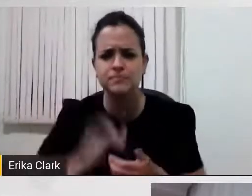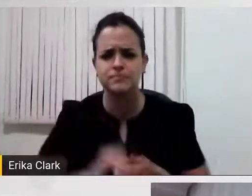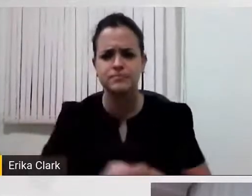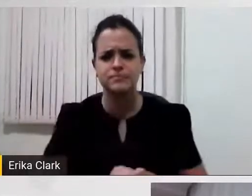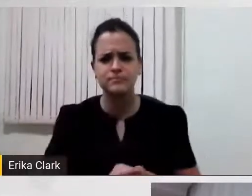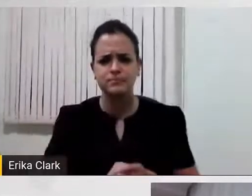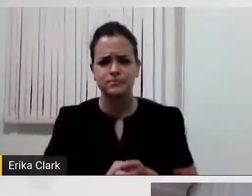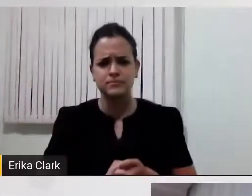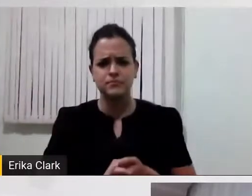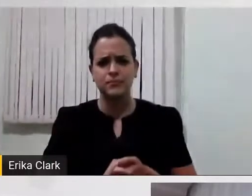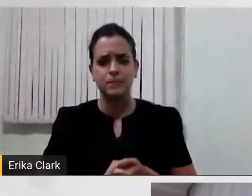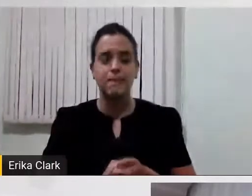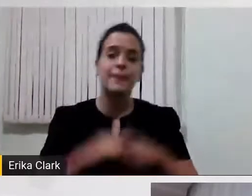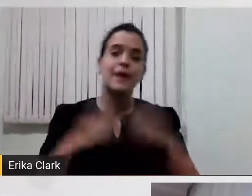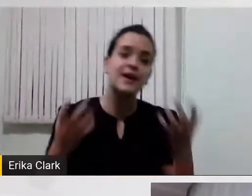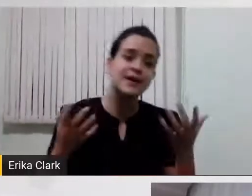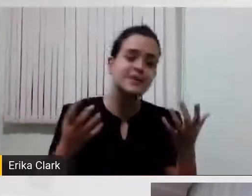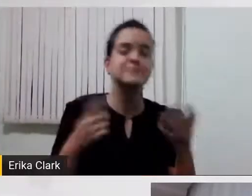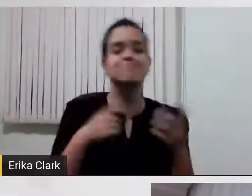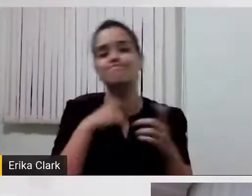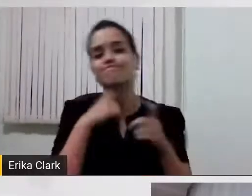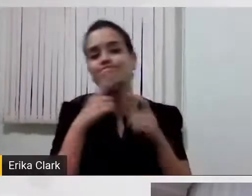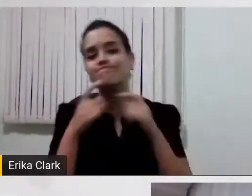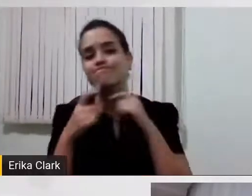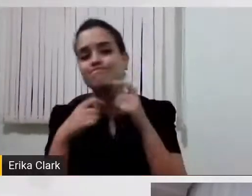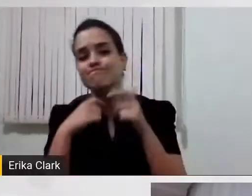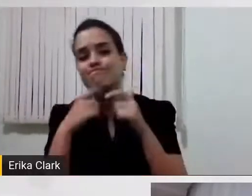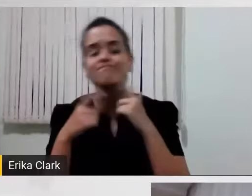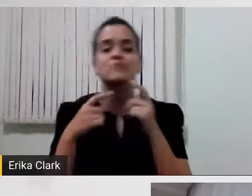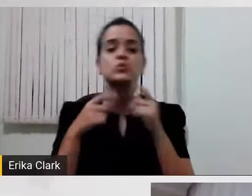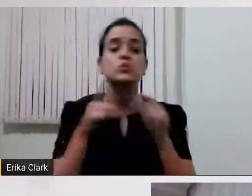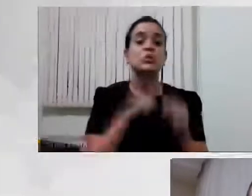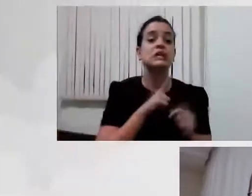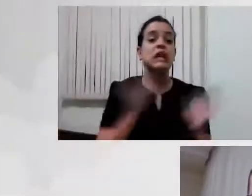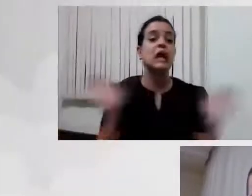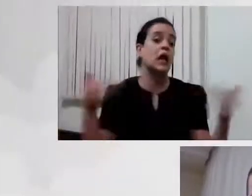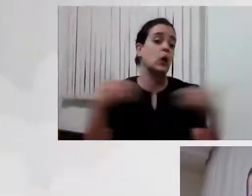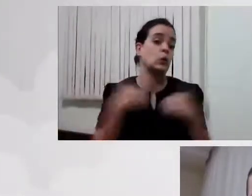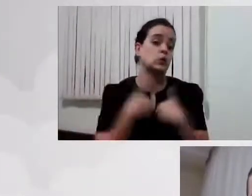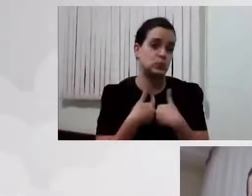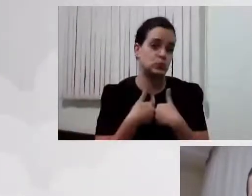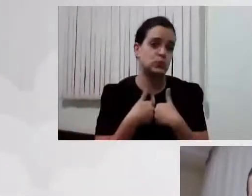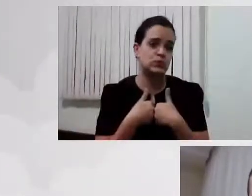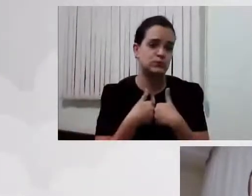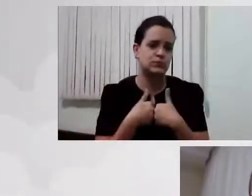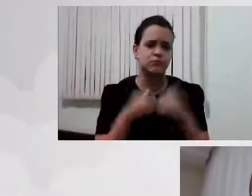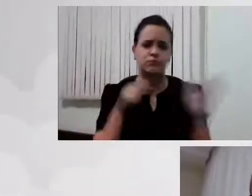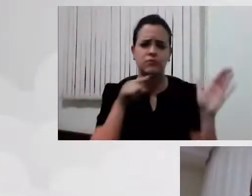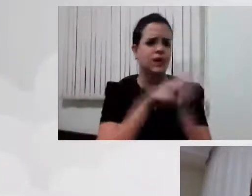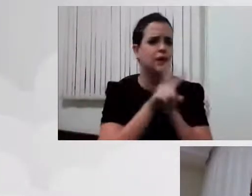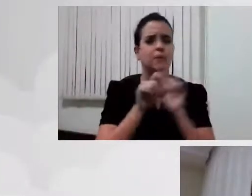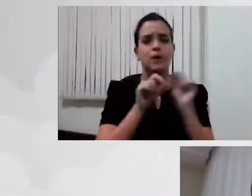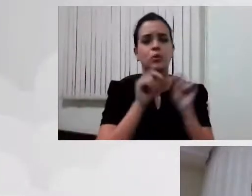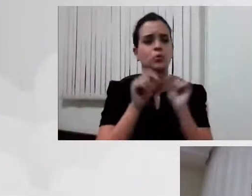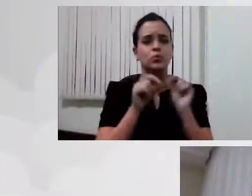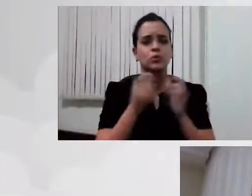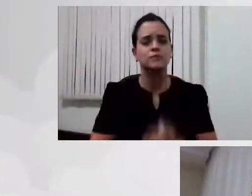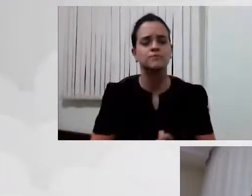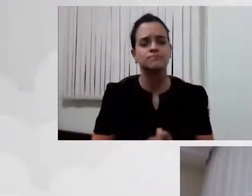vezes nos perguntam, Rita, o que tem para autismo? Aí, a pergunta devolve. De quem tu estás